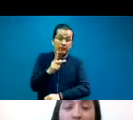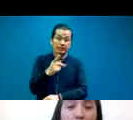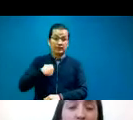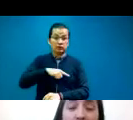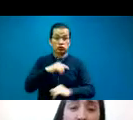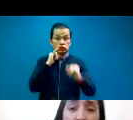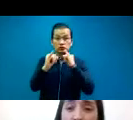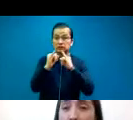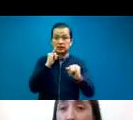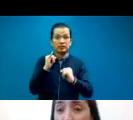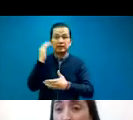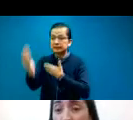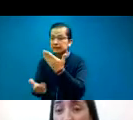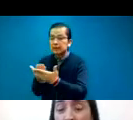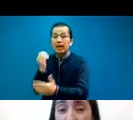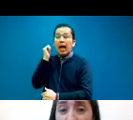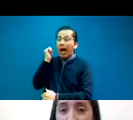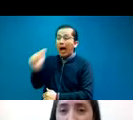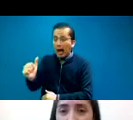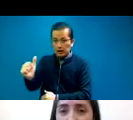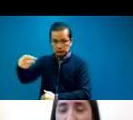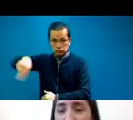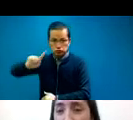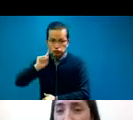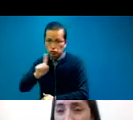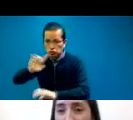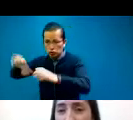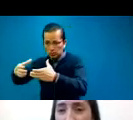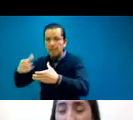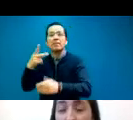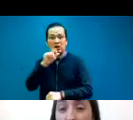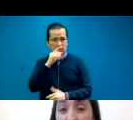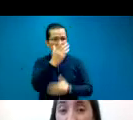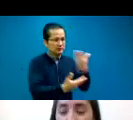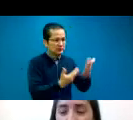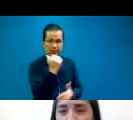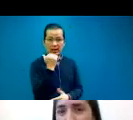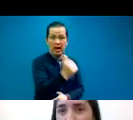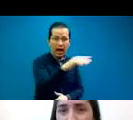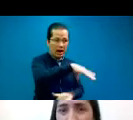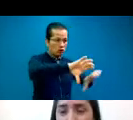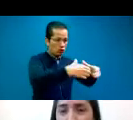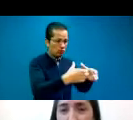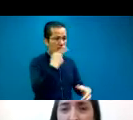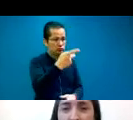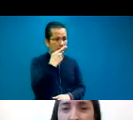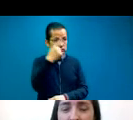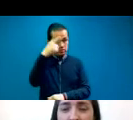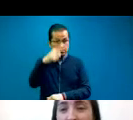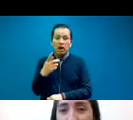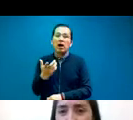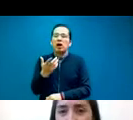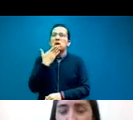a una comunidad sorda como a una comunidad oyente para que puedan comunicarse, establecer vínculos,